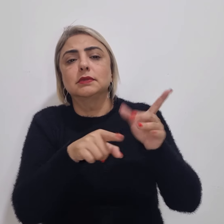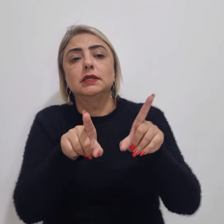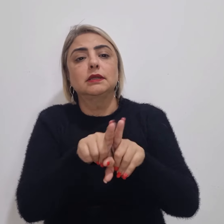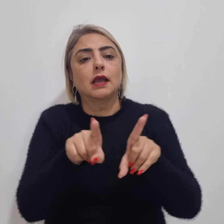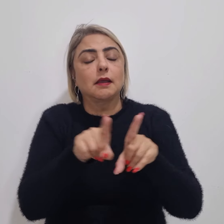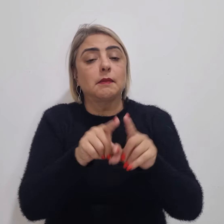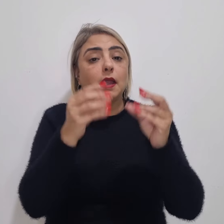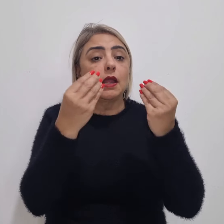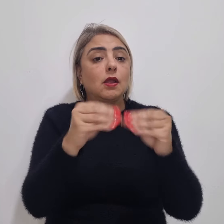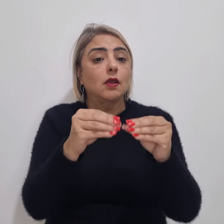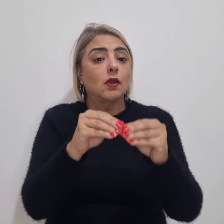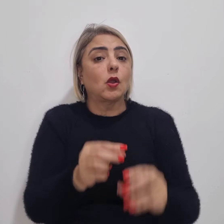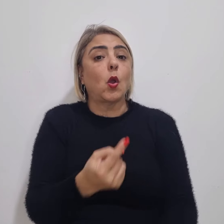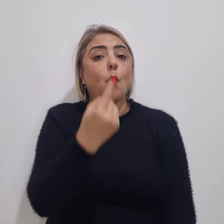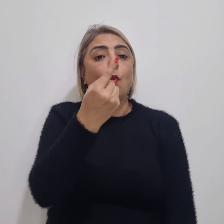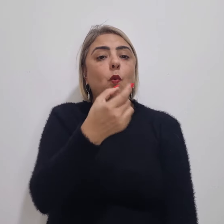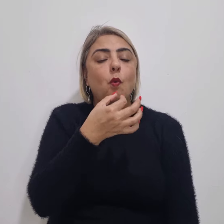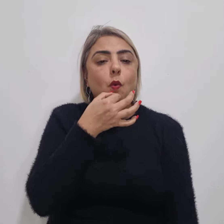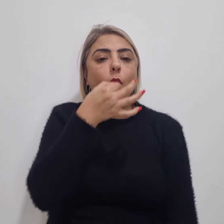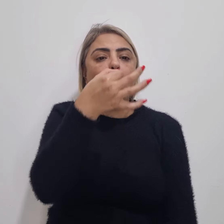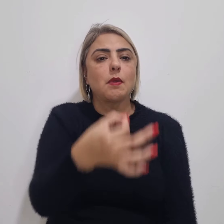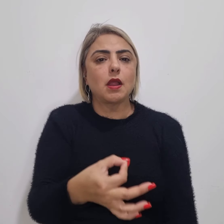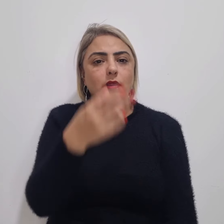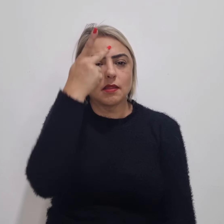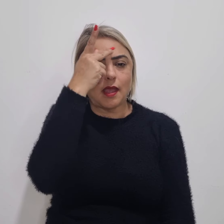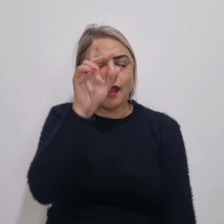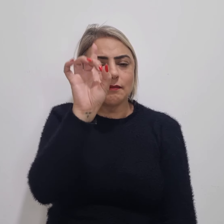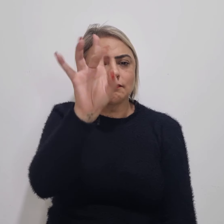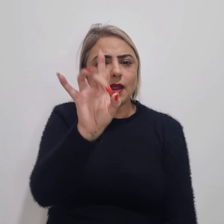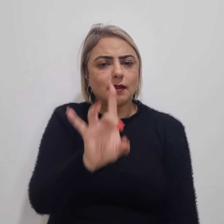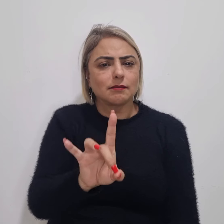incluir um comentário para cada uma das perguntas.